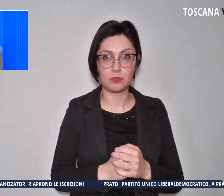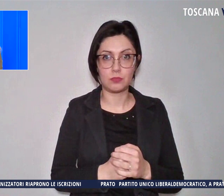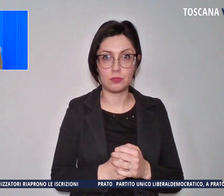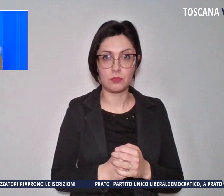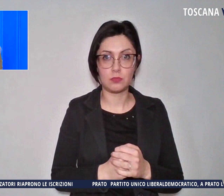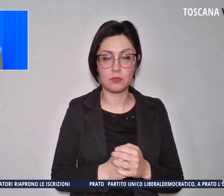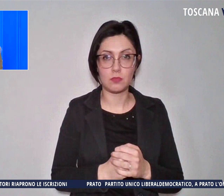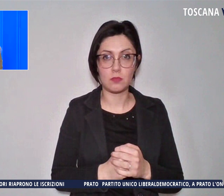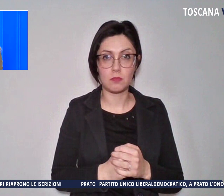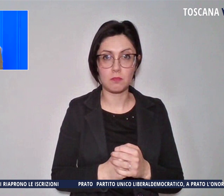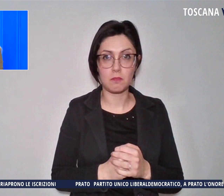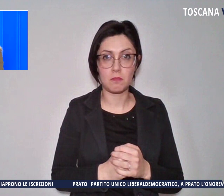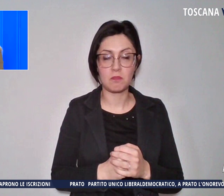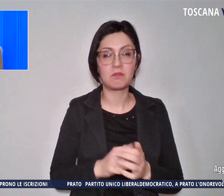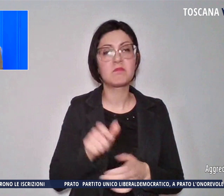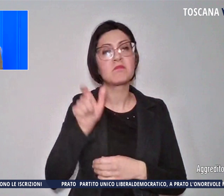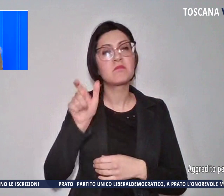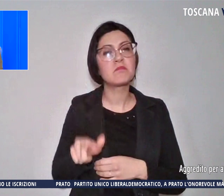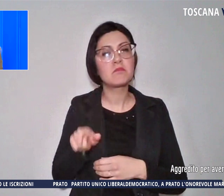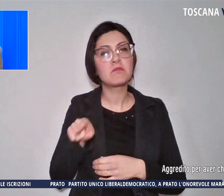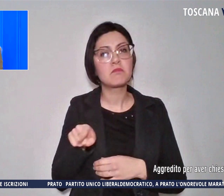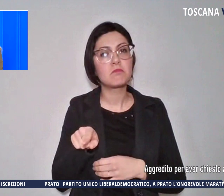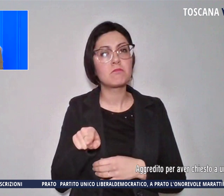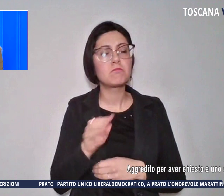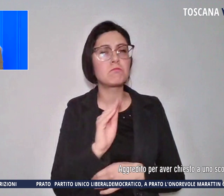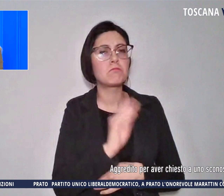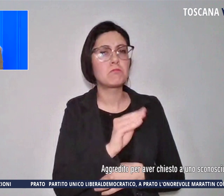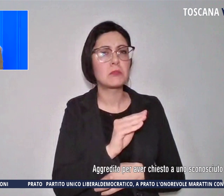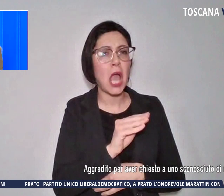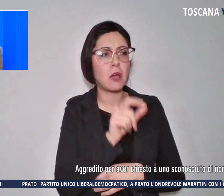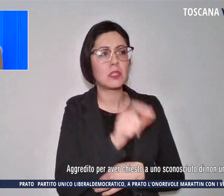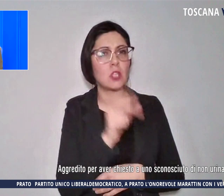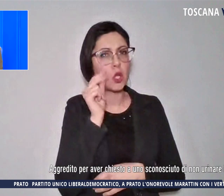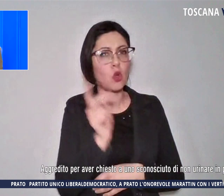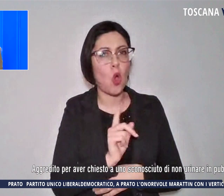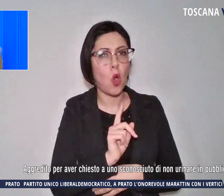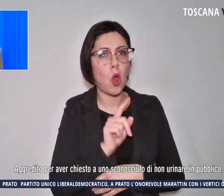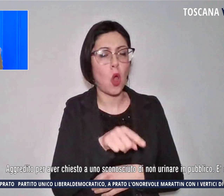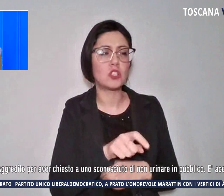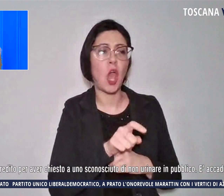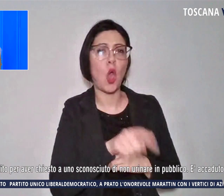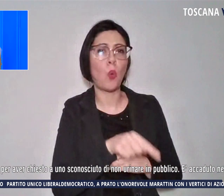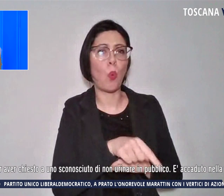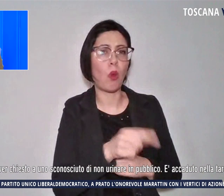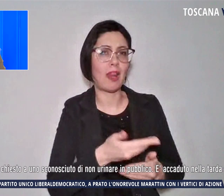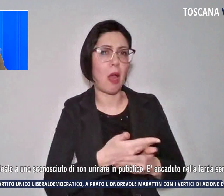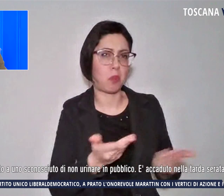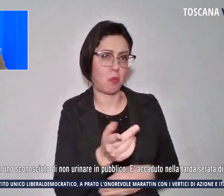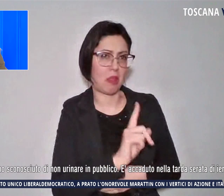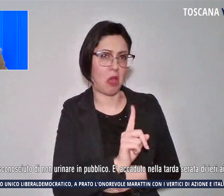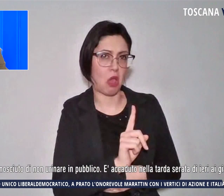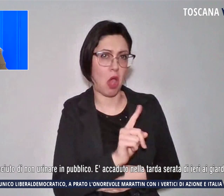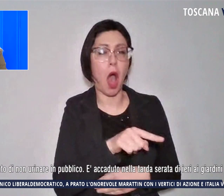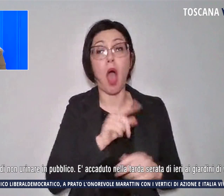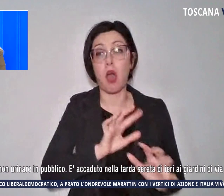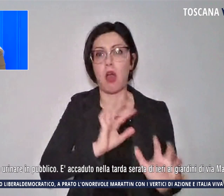Aggredito per aver chiesto a uno sconosciuto di non urinare in pubblico è accaduto nella